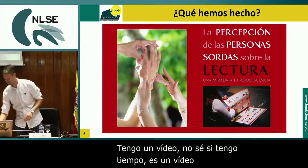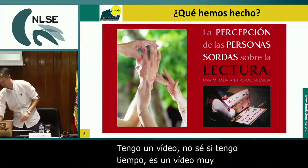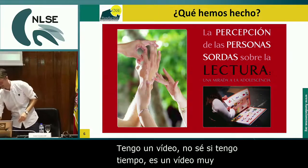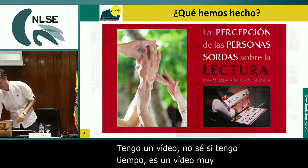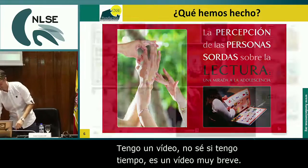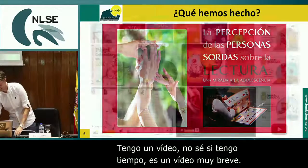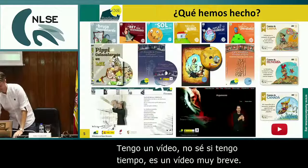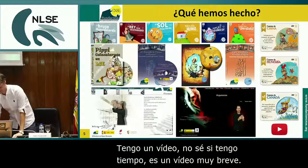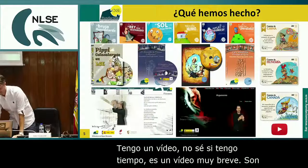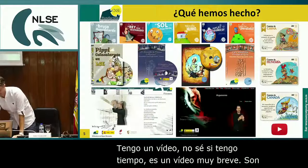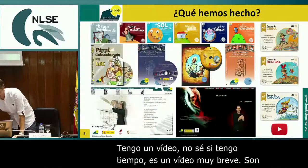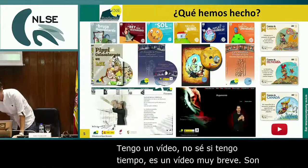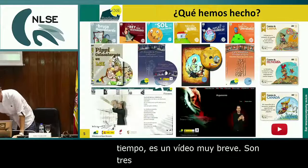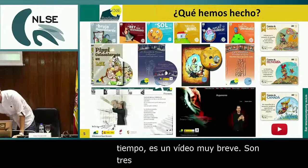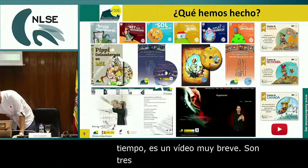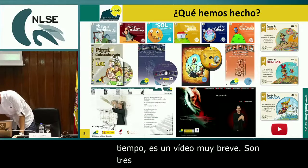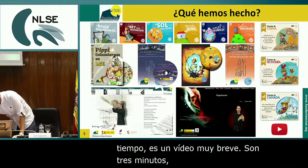lo pongo un minuto nada más.